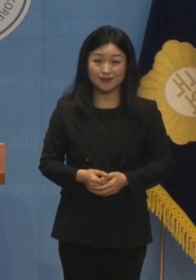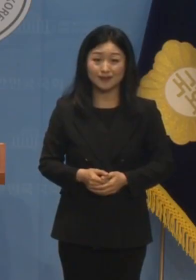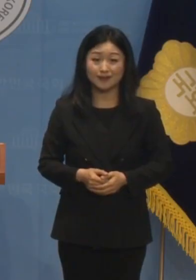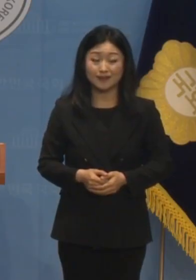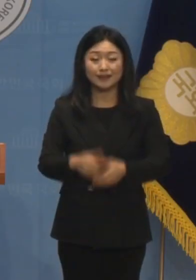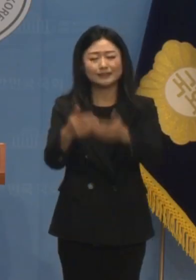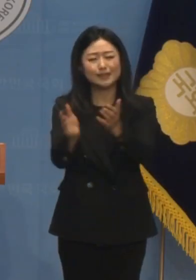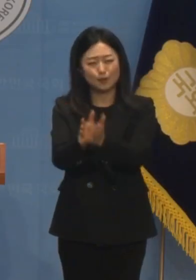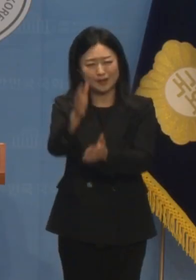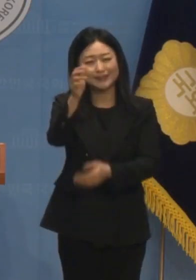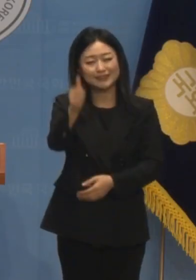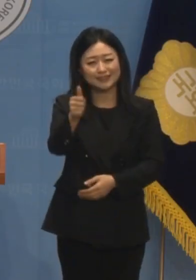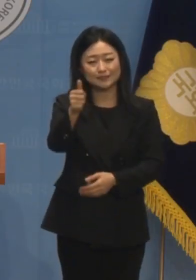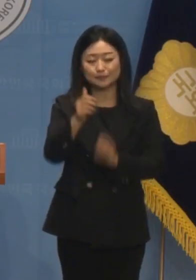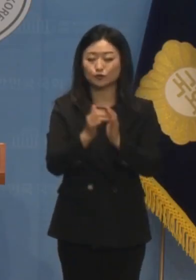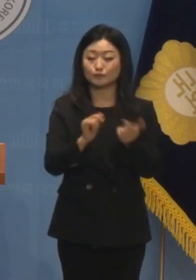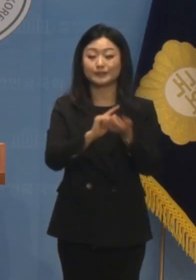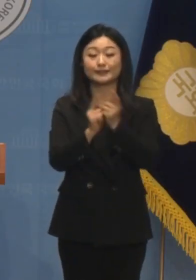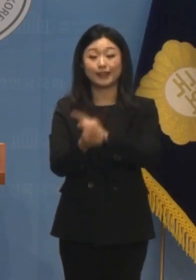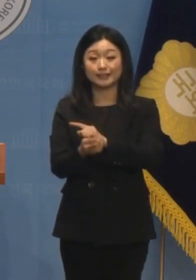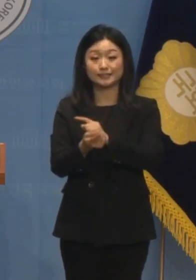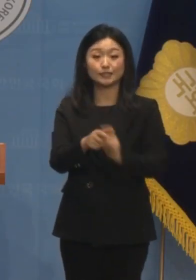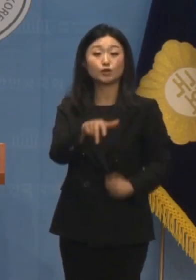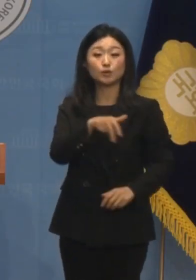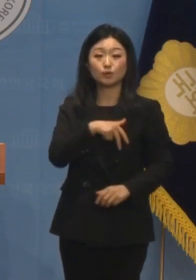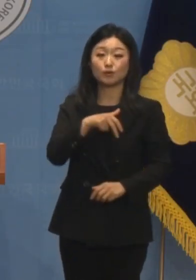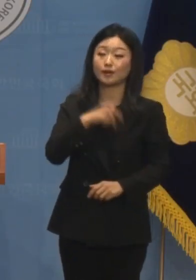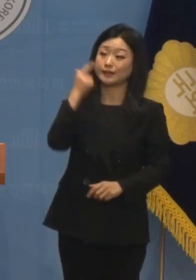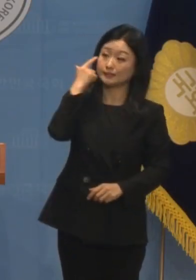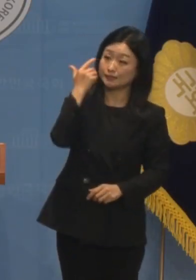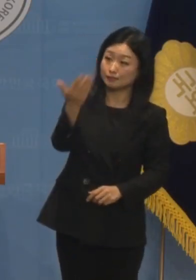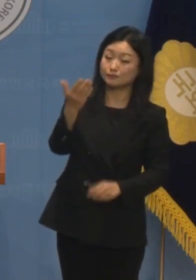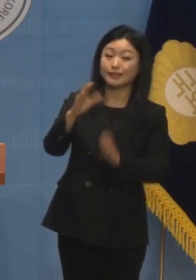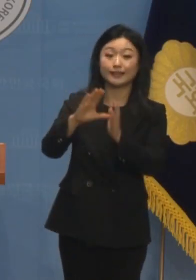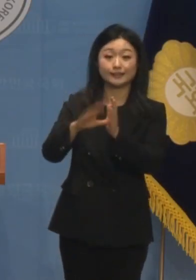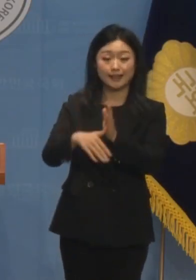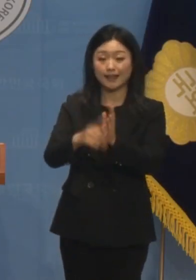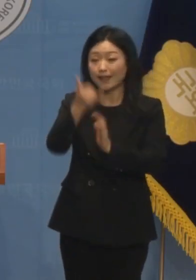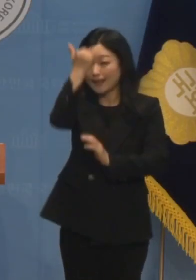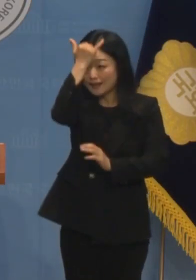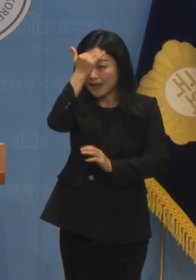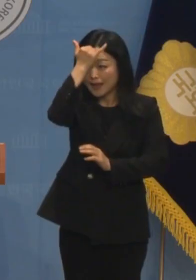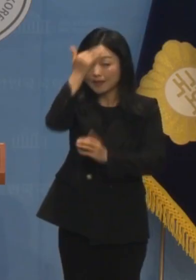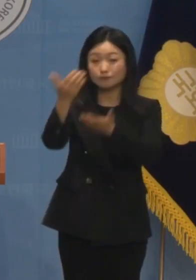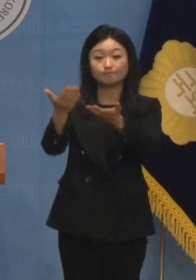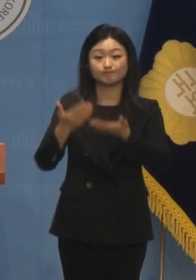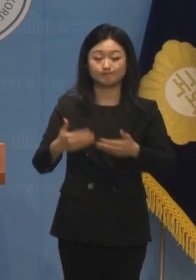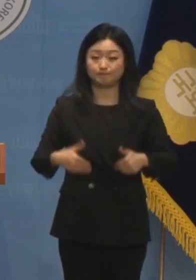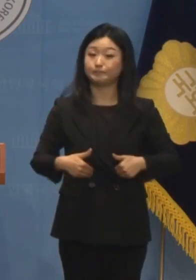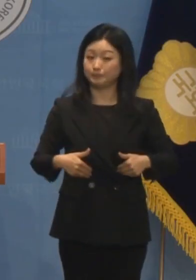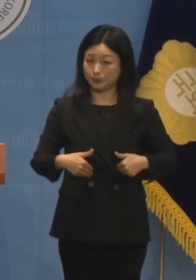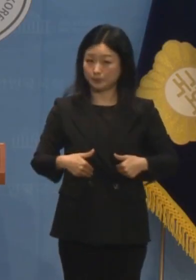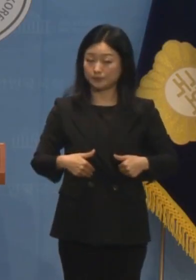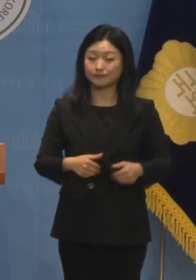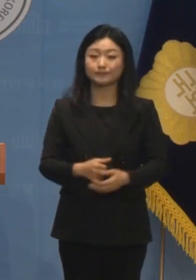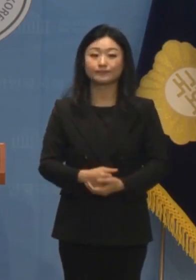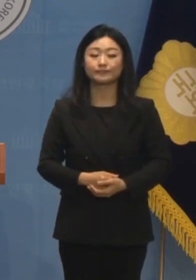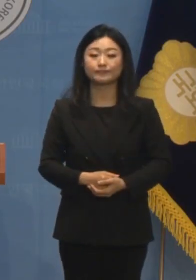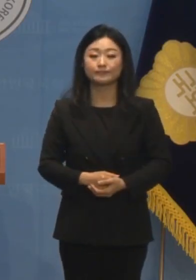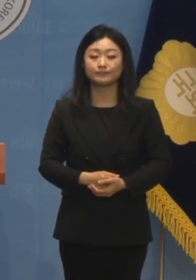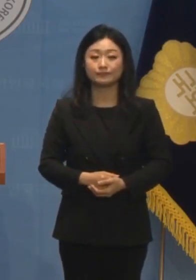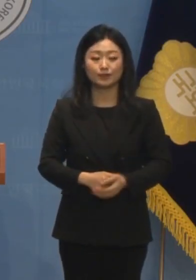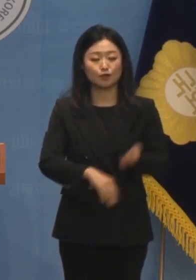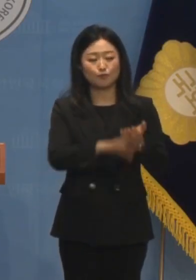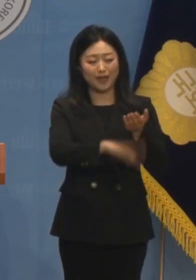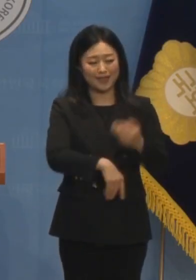장관이라면 국민을 대신해 묻는 국회의원의 질의에 최소한의 예의를 갖춰야 합니다. 아무리